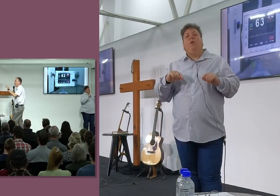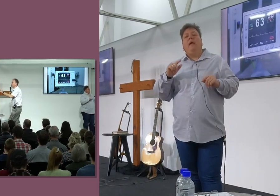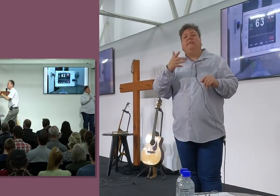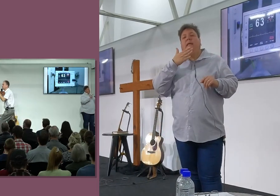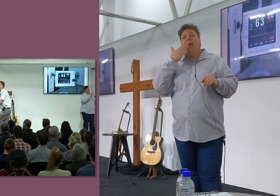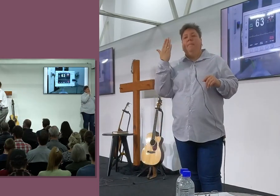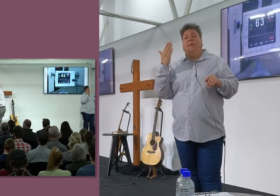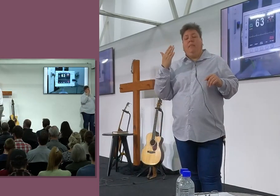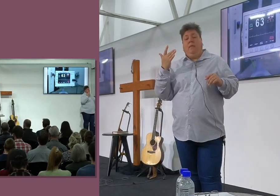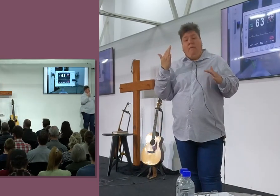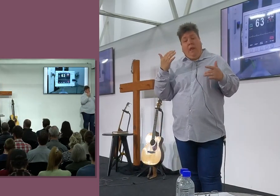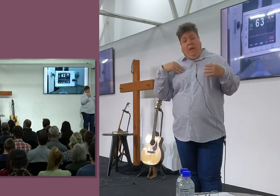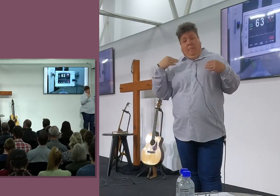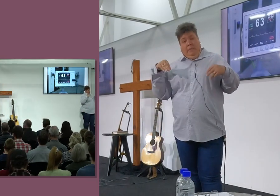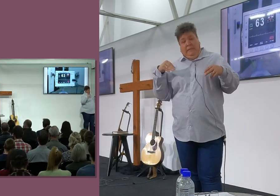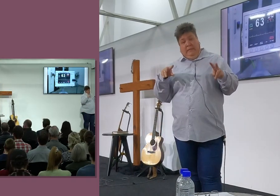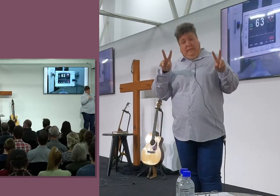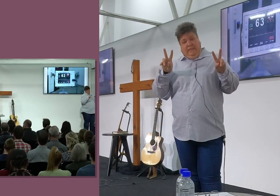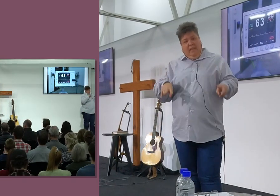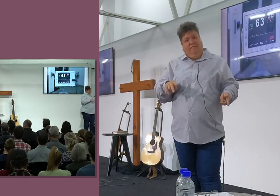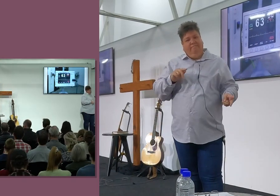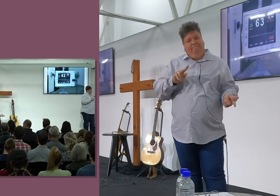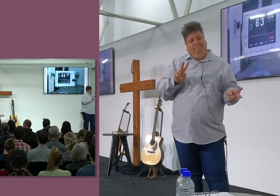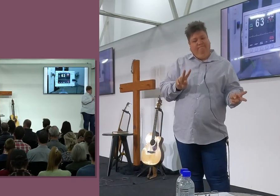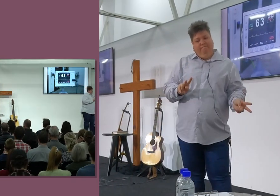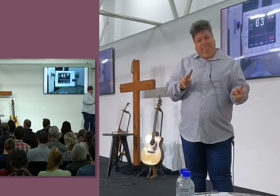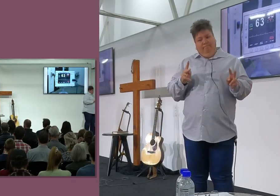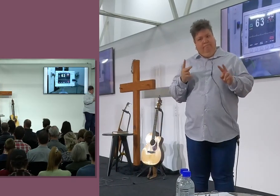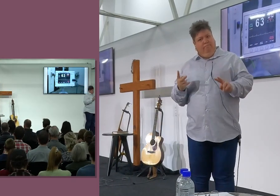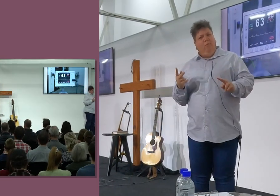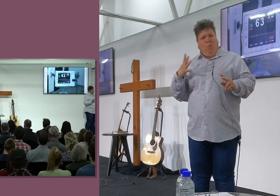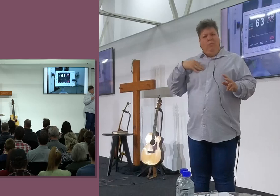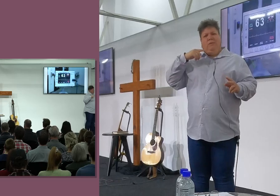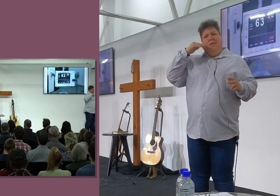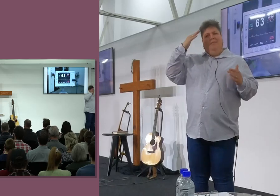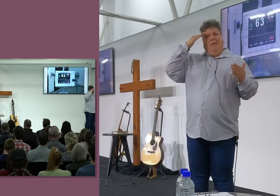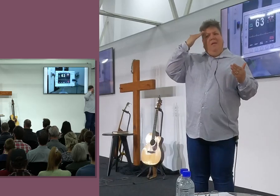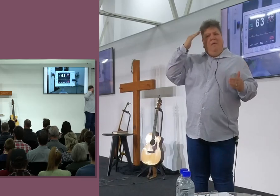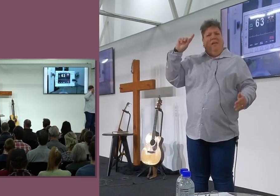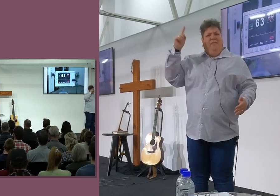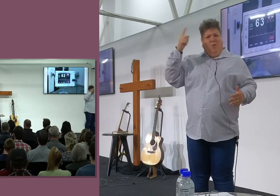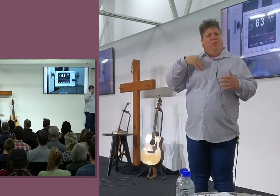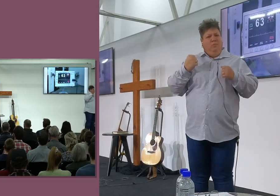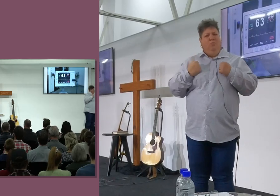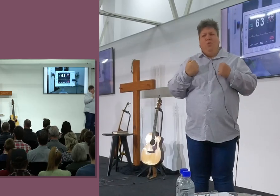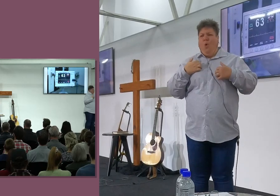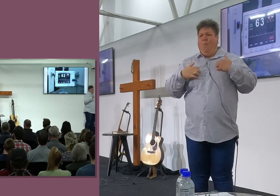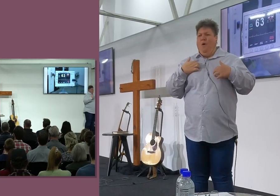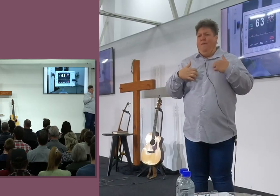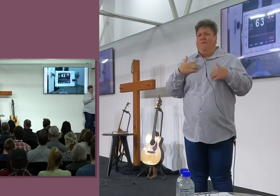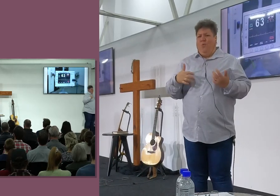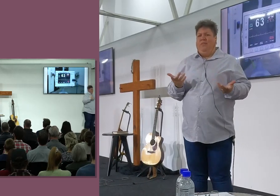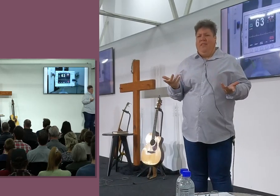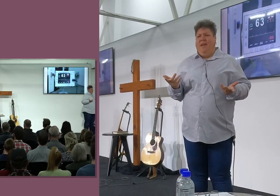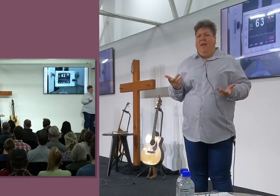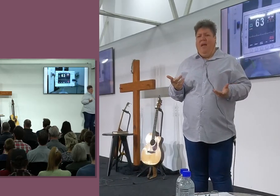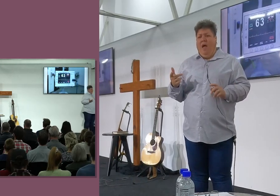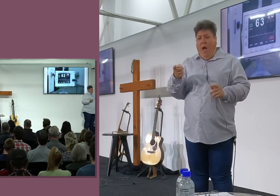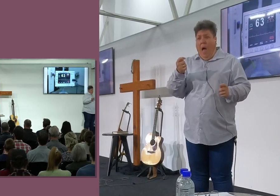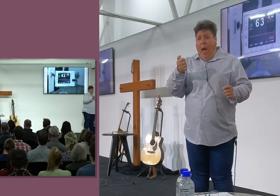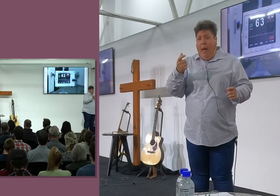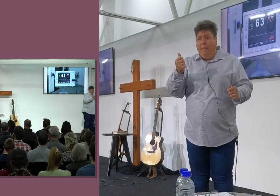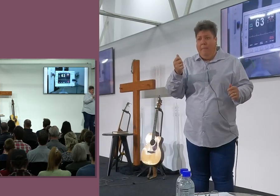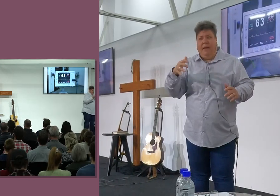op sy doodsbed tot bekeering kom. En die mens is dankbaar vir die Heere. Stem julle saam. Mens is al opgewonnen. Joo. Joo, was amper,